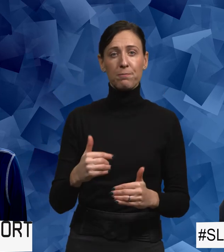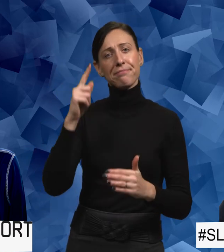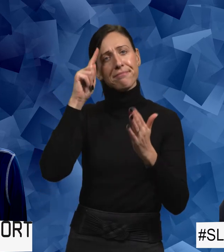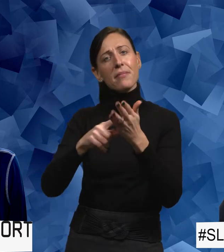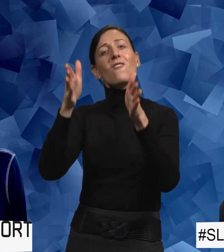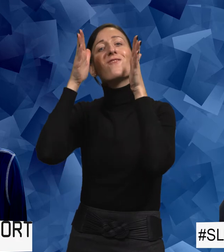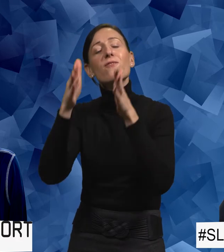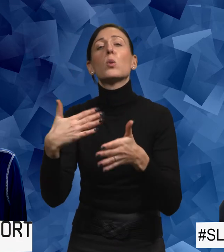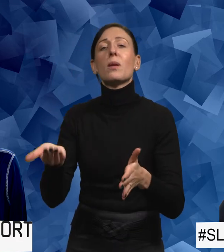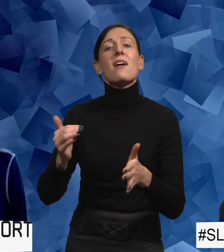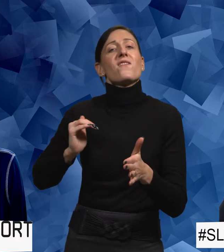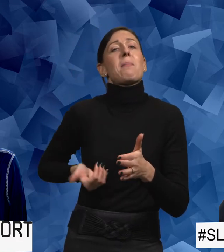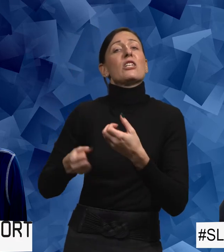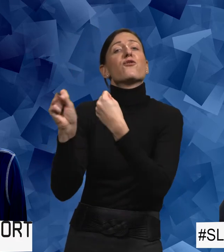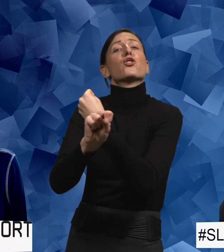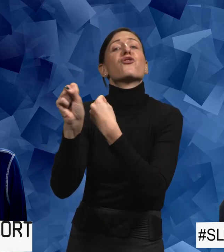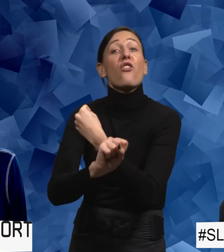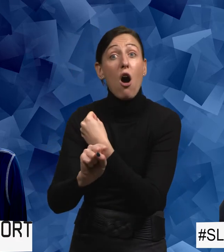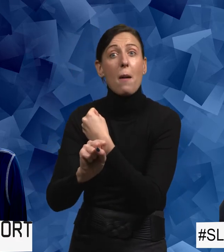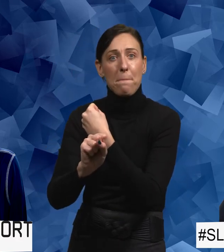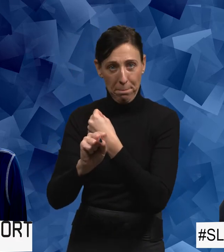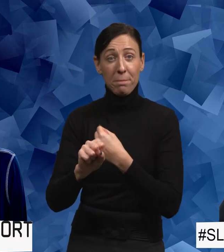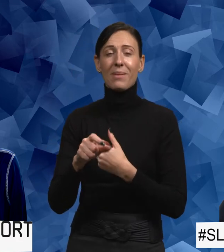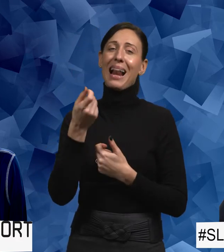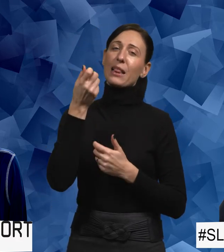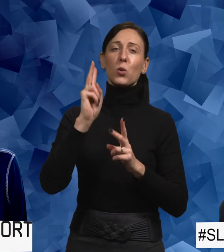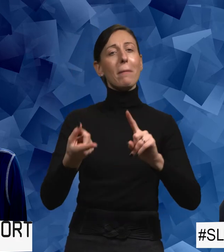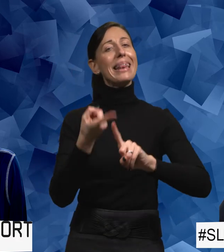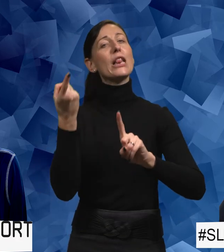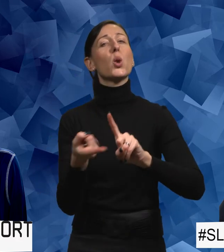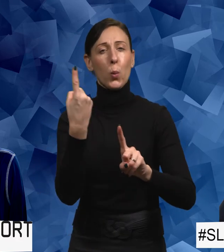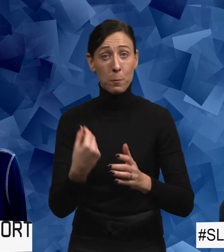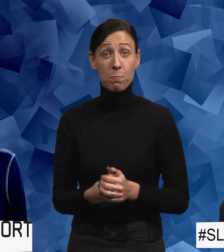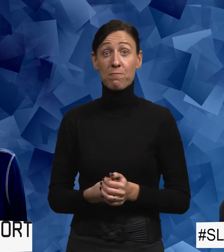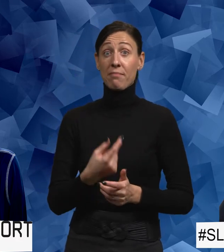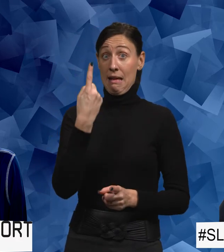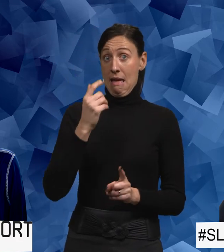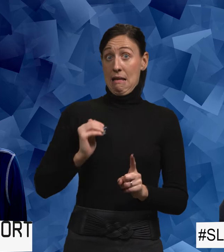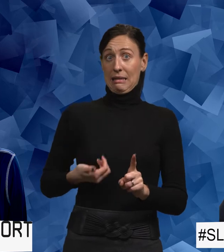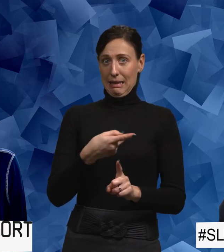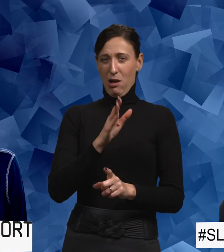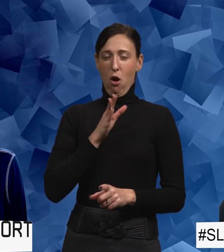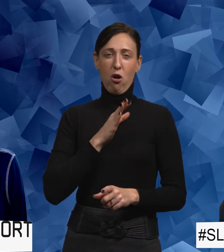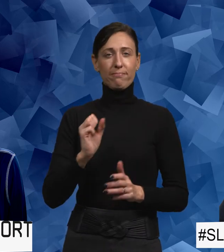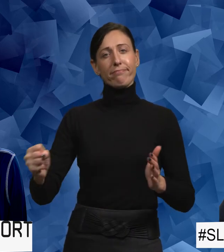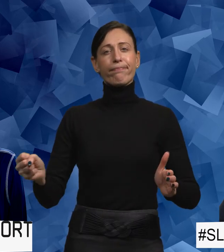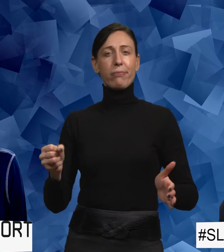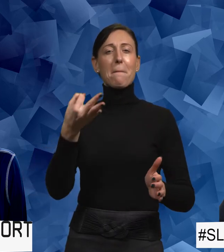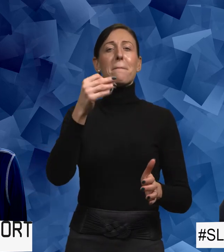För att kunna sätta fokus på feministiskt självförsvar. Lite så bara intro. Och en tjej i per mobilen säger till mig.